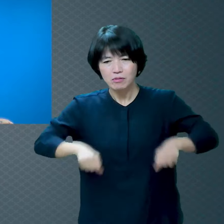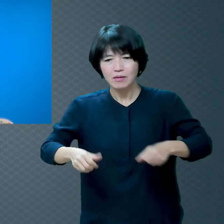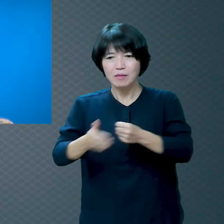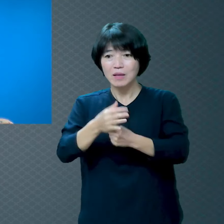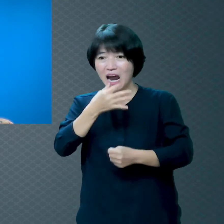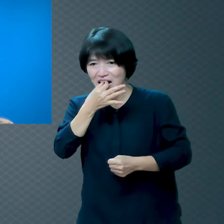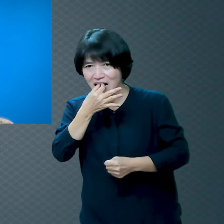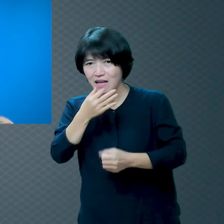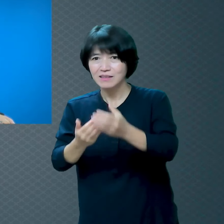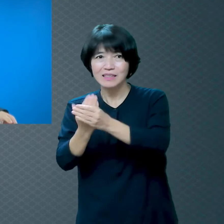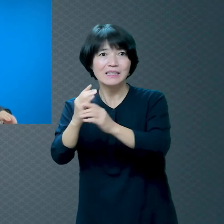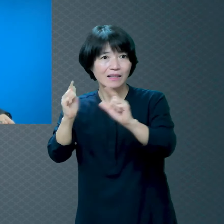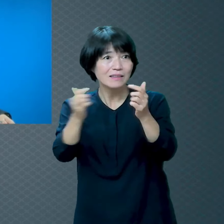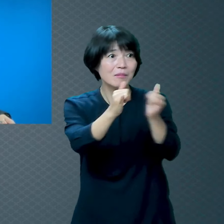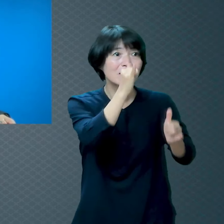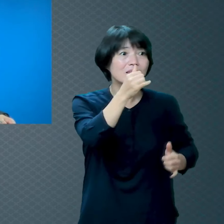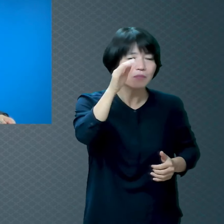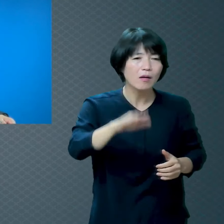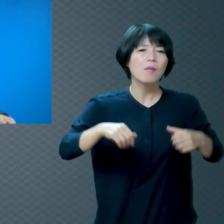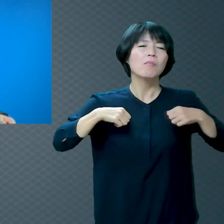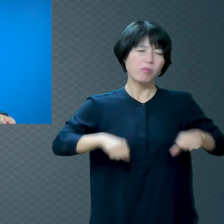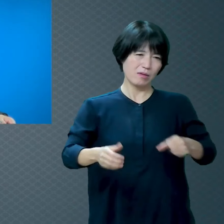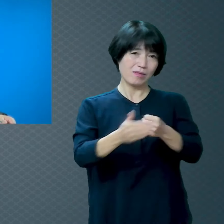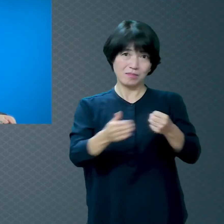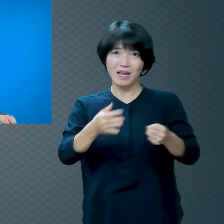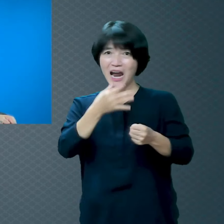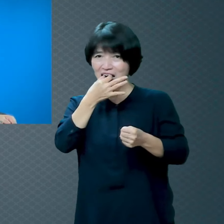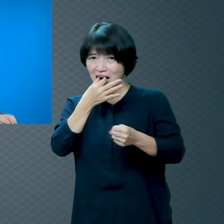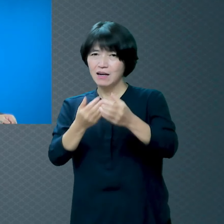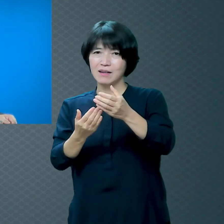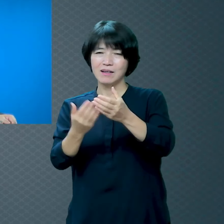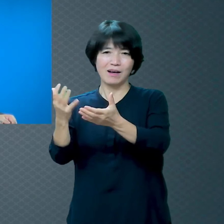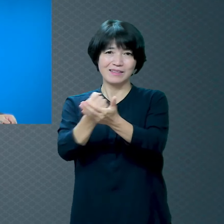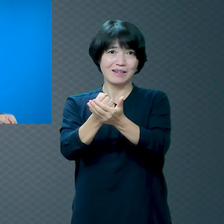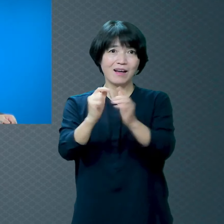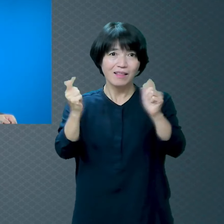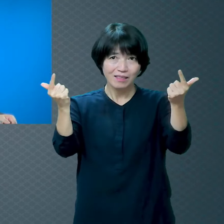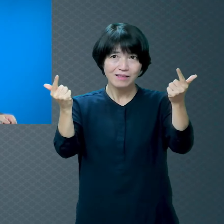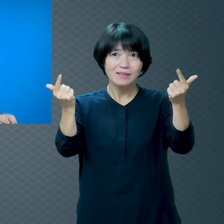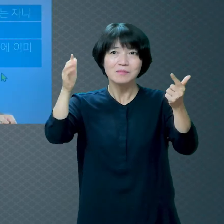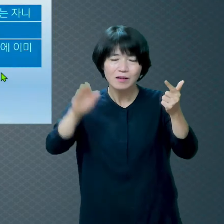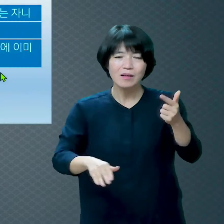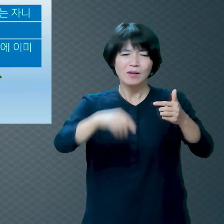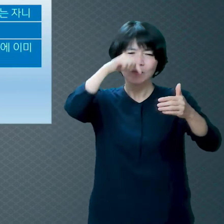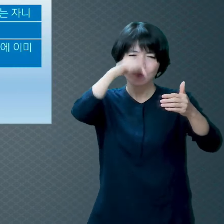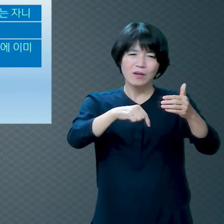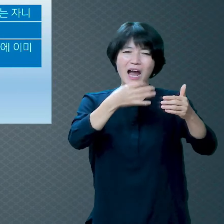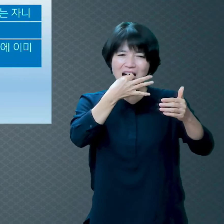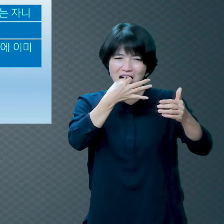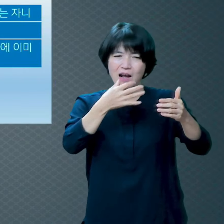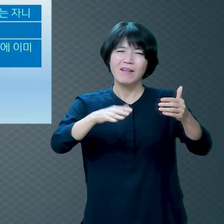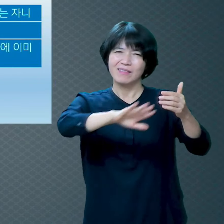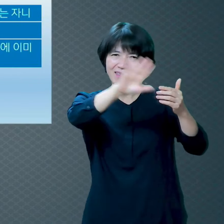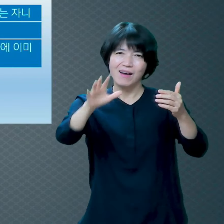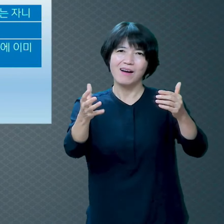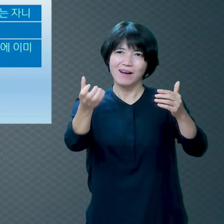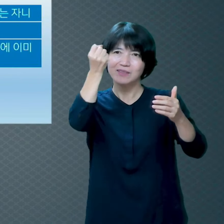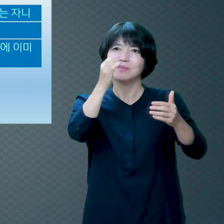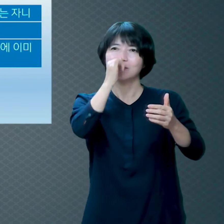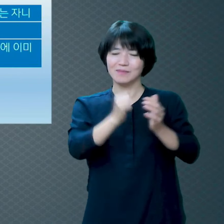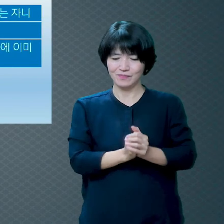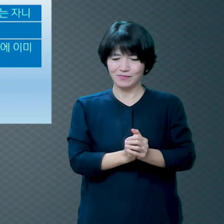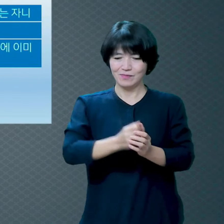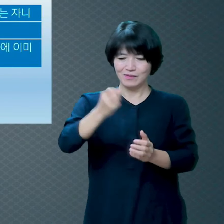이 욕심이 우상숭배라고 말씀합니다 그런가 하면 마음속에